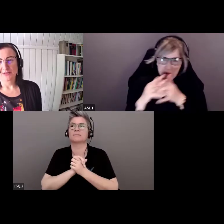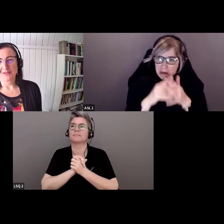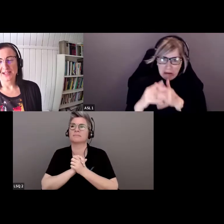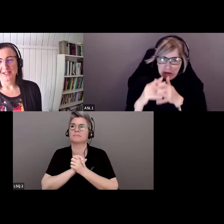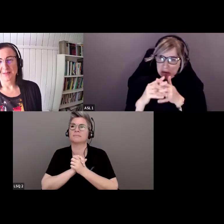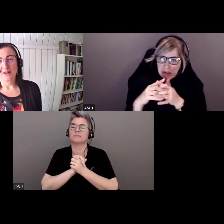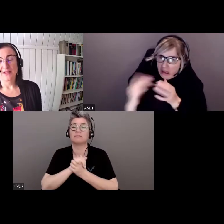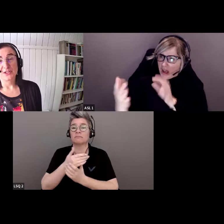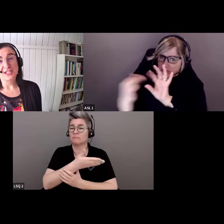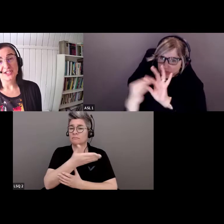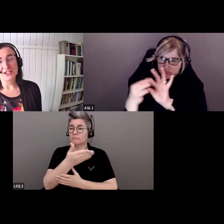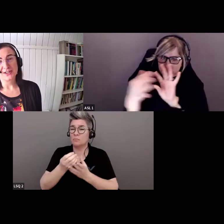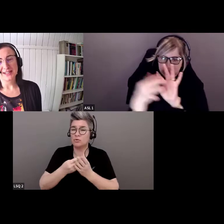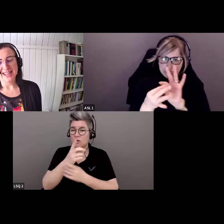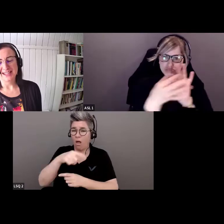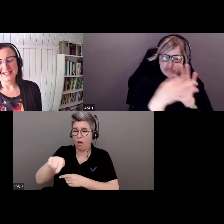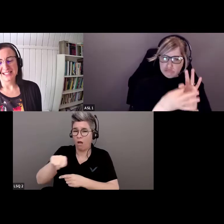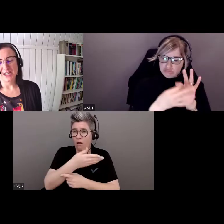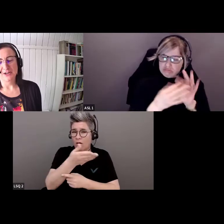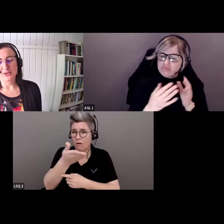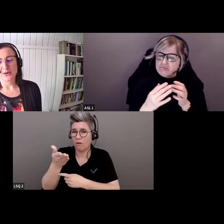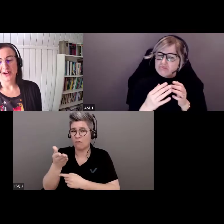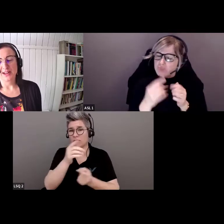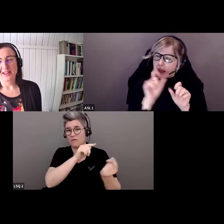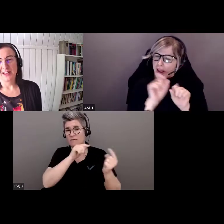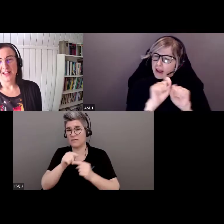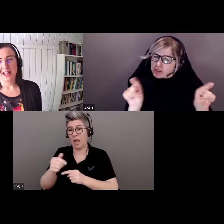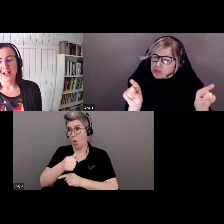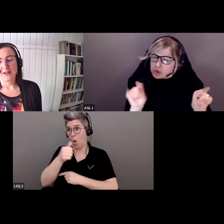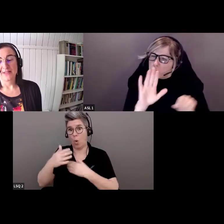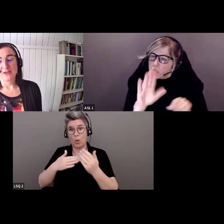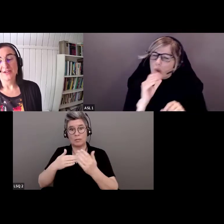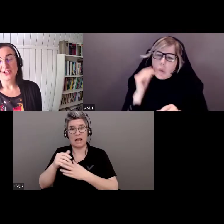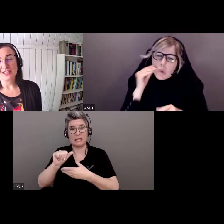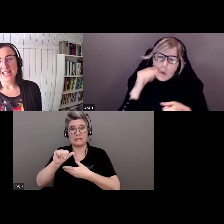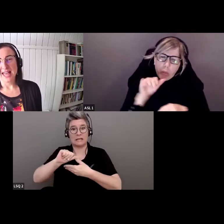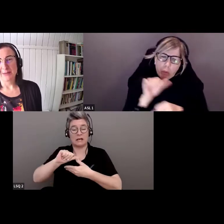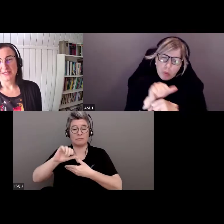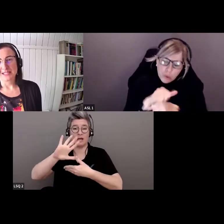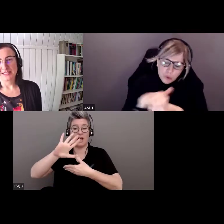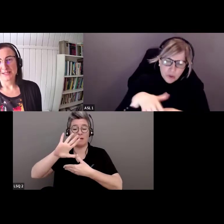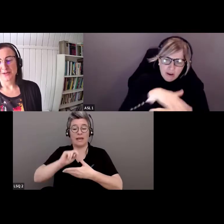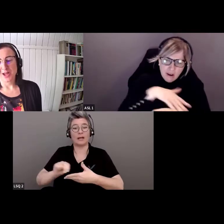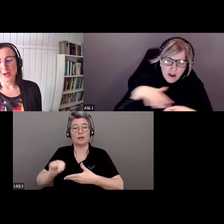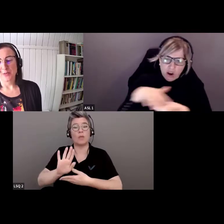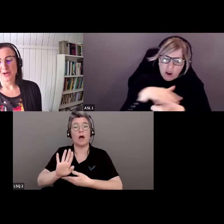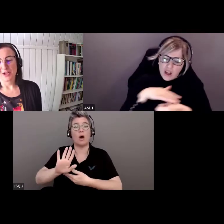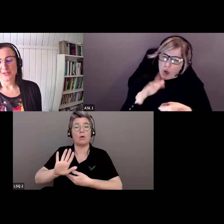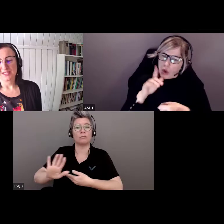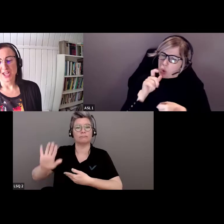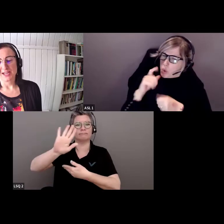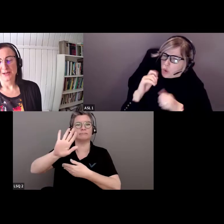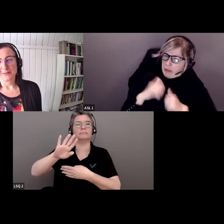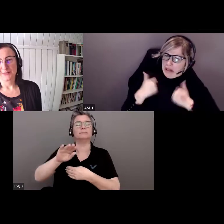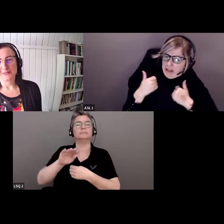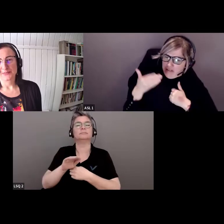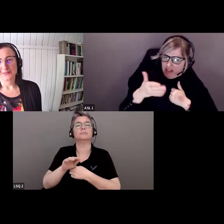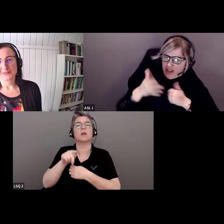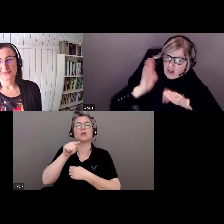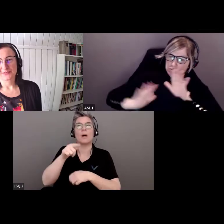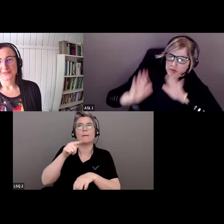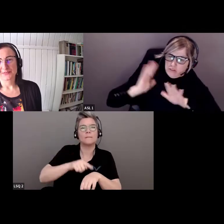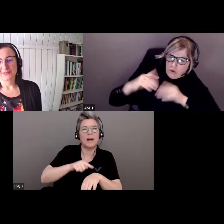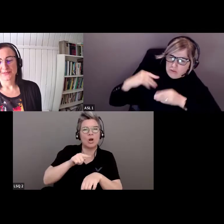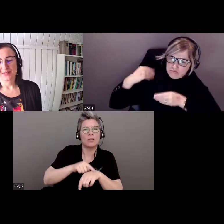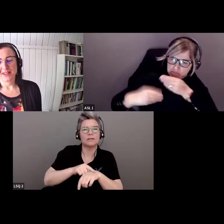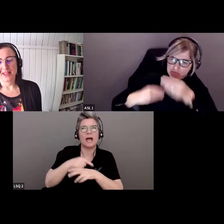Vous êtes nombreux à venir d'un autre endroit en Amérique du Nord. Je vous invite à prendre un moment pour réfléchir